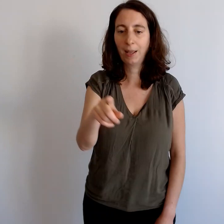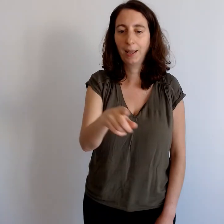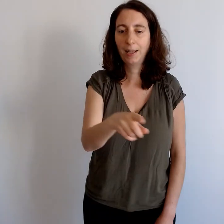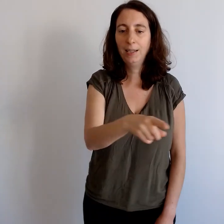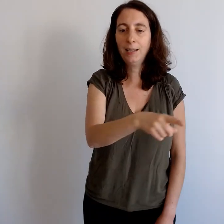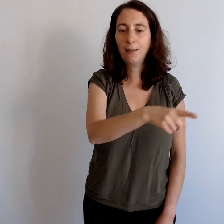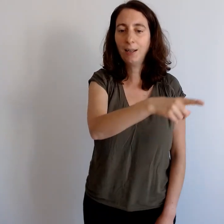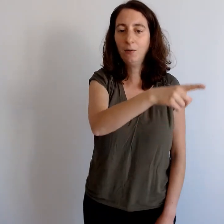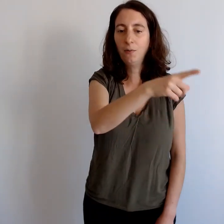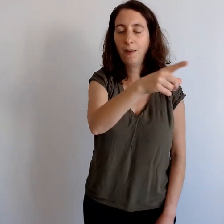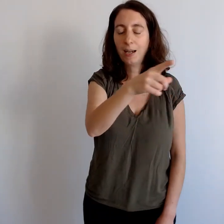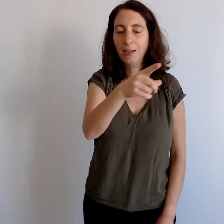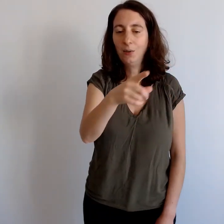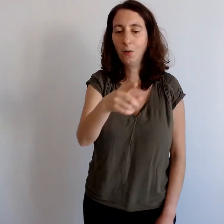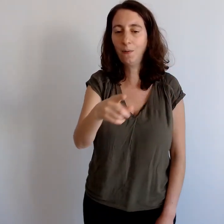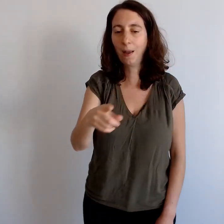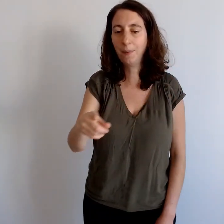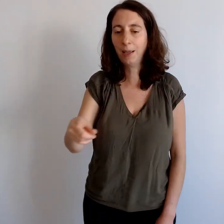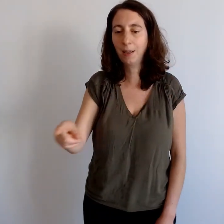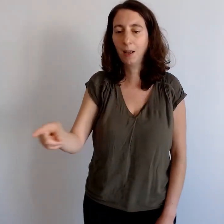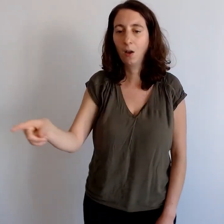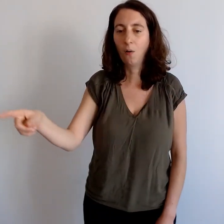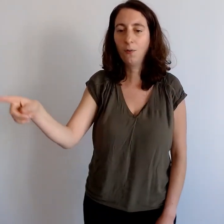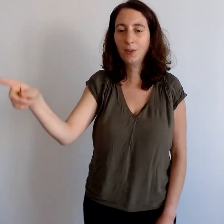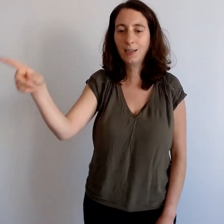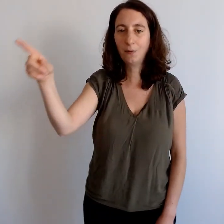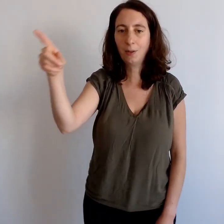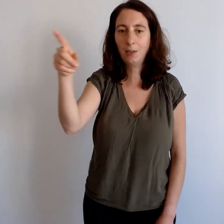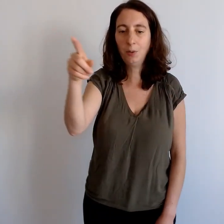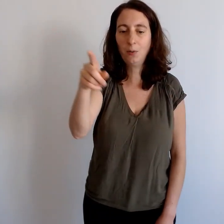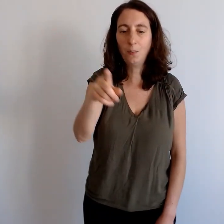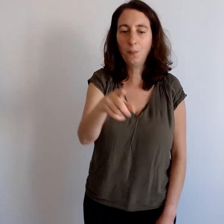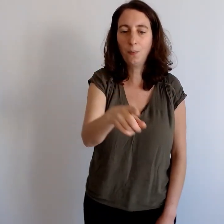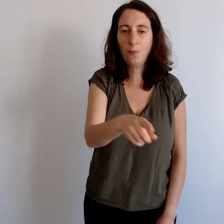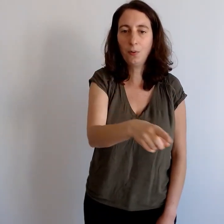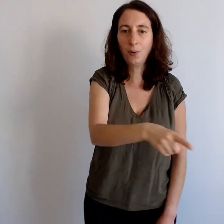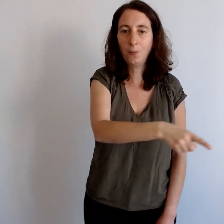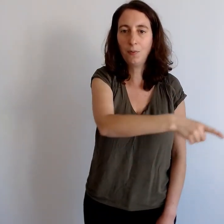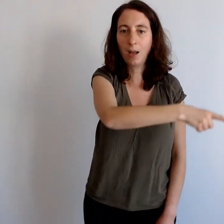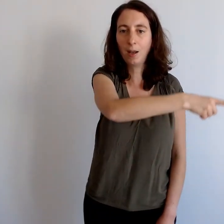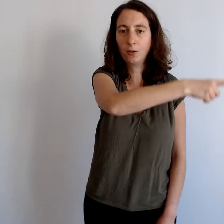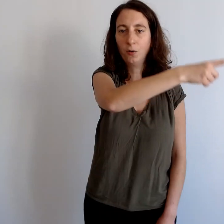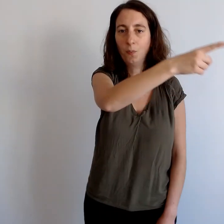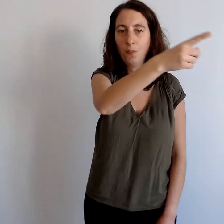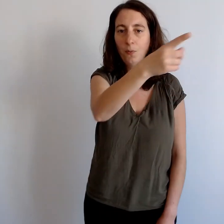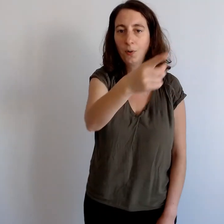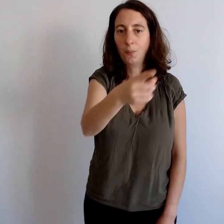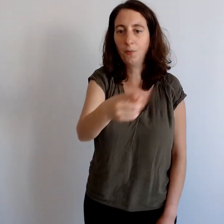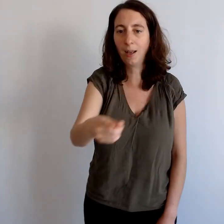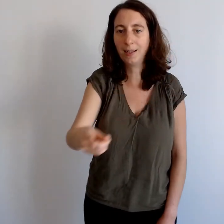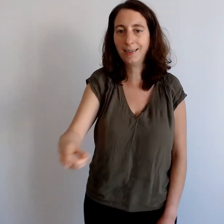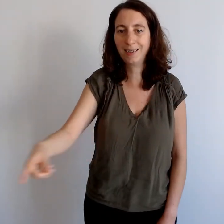L'idée ça va être de le faire les yeux fermés en faisant cette fois des huites de plus en plus larges, de plus en plus vastes.